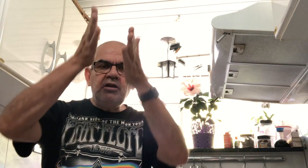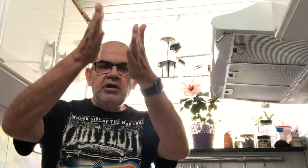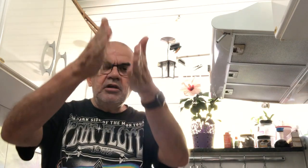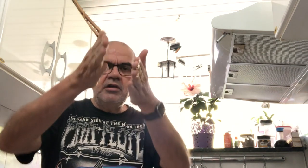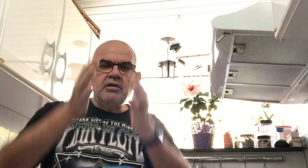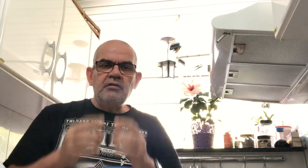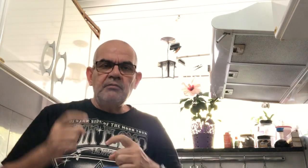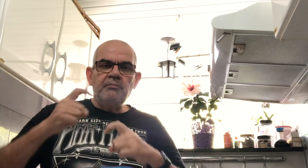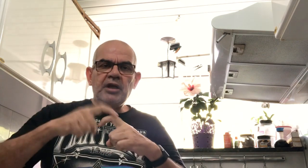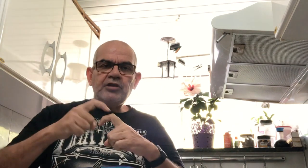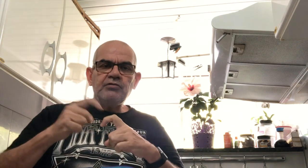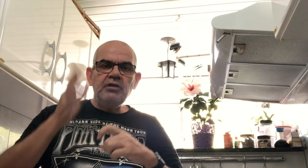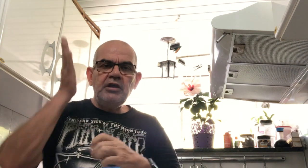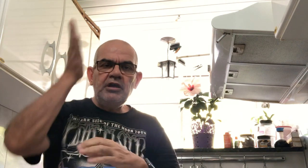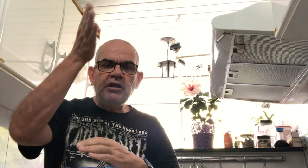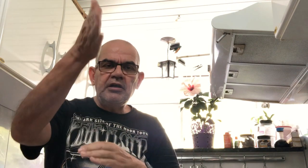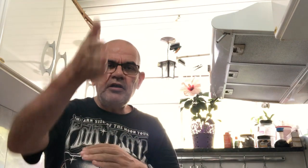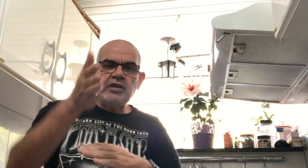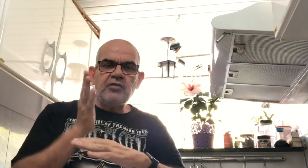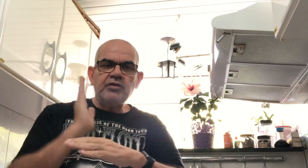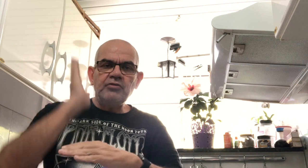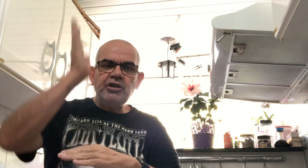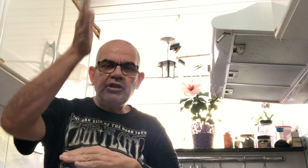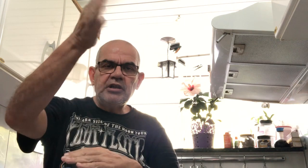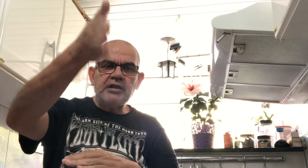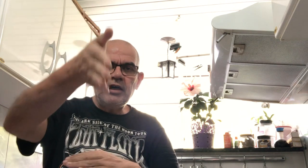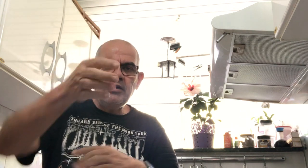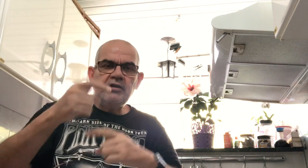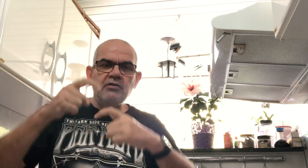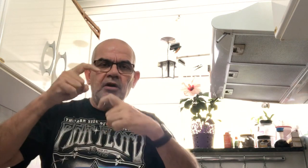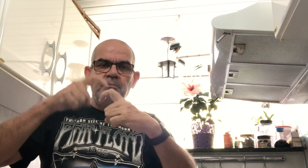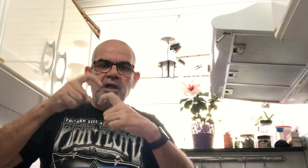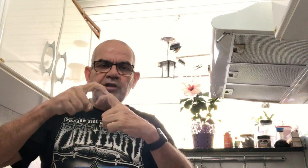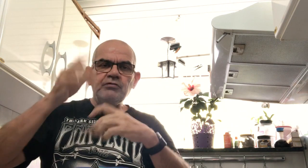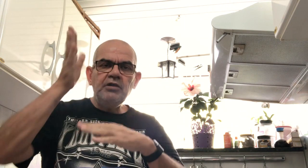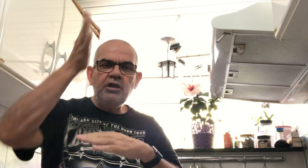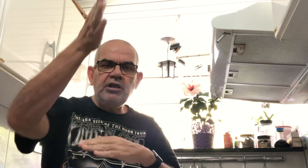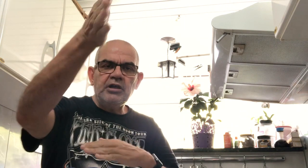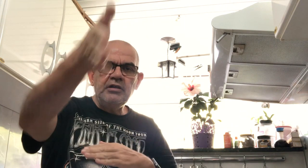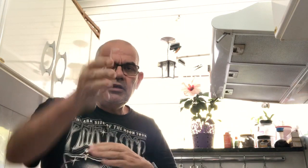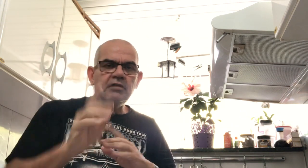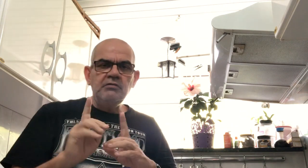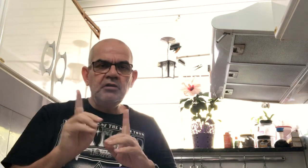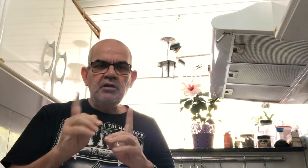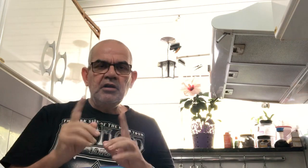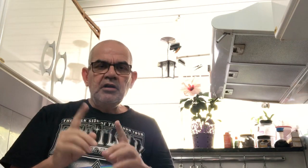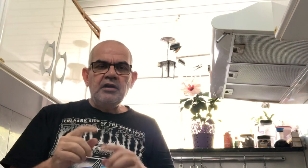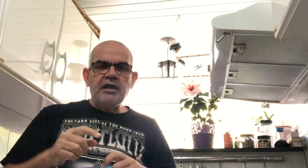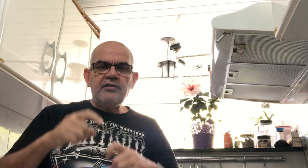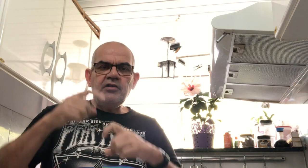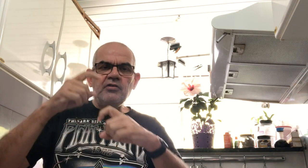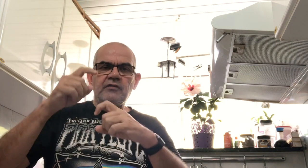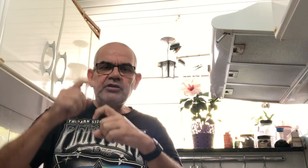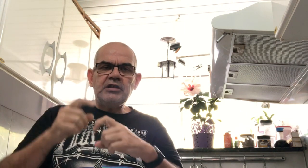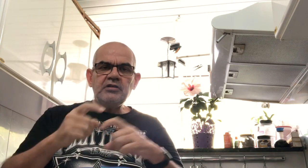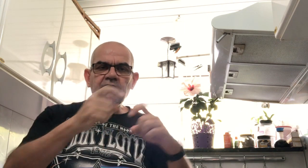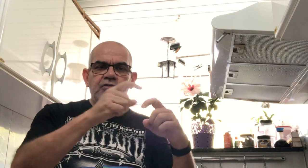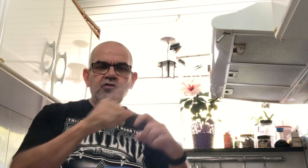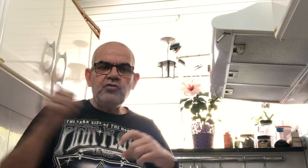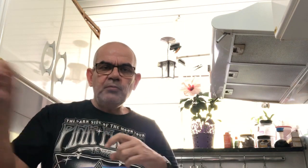Ir. Médico, ir. Esse aqui é o sinal de ir, tá? Então, médico, ir. Não. É que sim, ó, você tem que... Se o seu